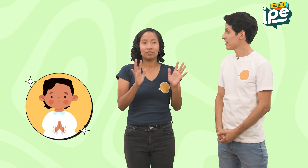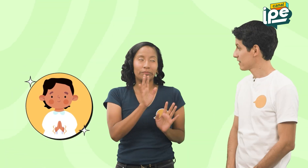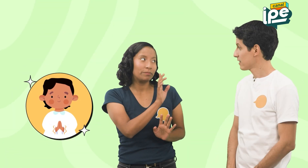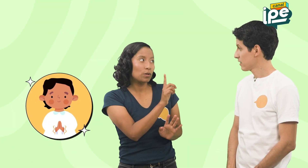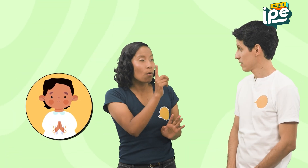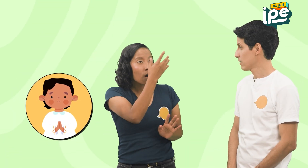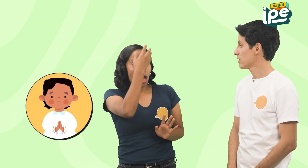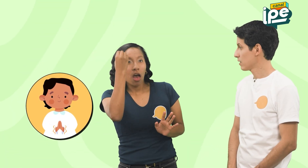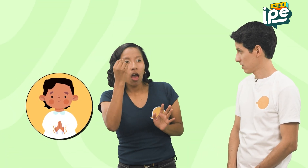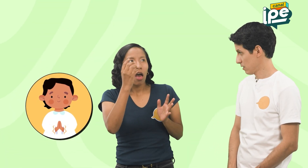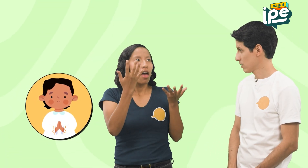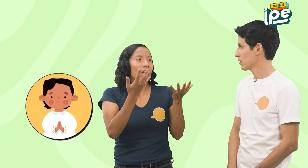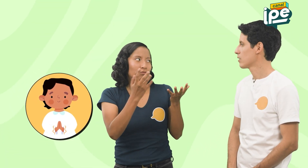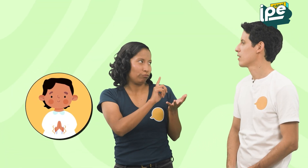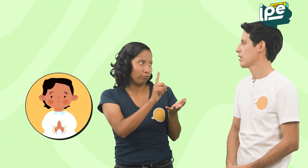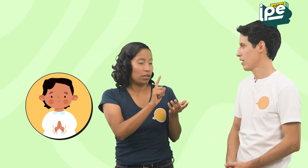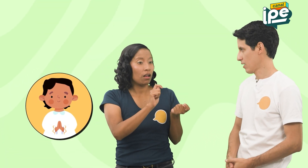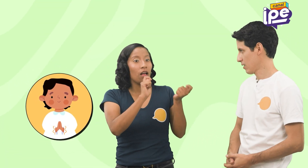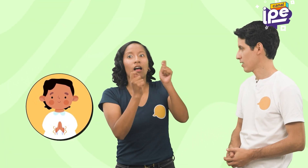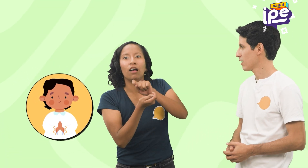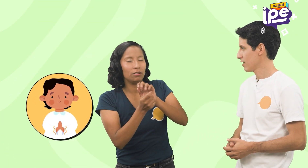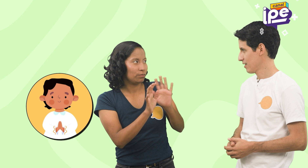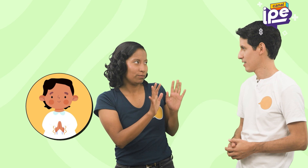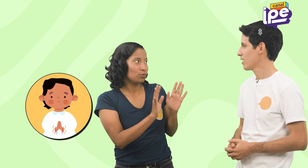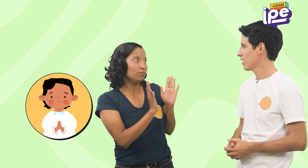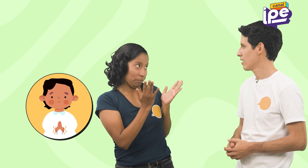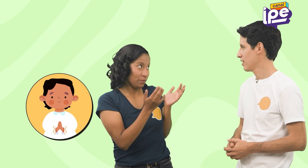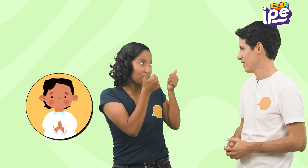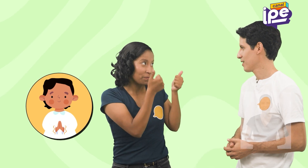No te vayas a olvidar de tu seña y recuerda que no la puedes cambiar